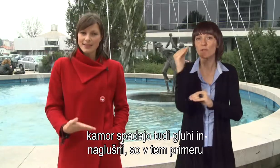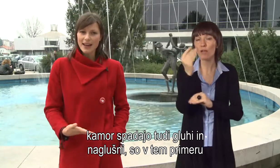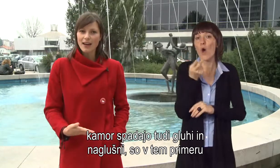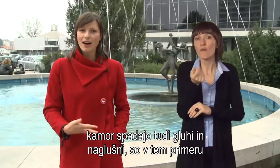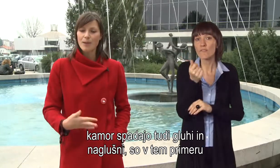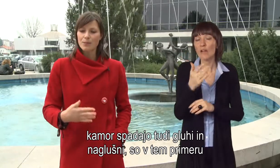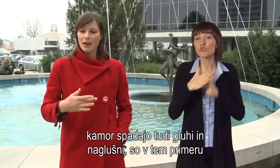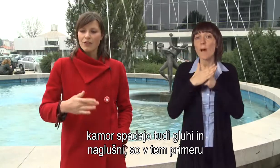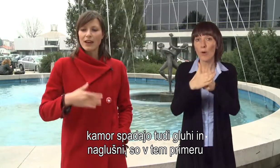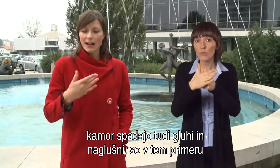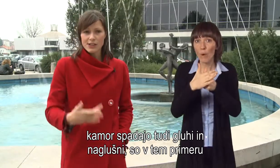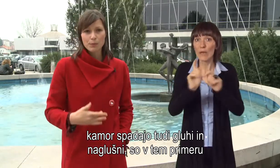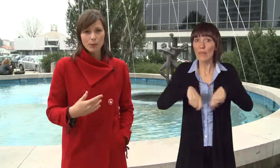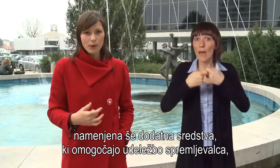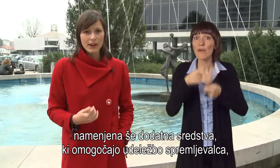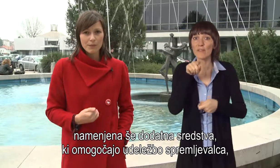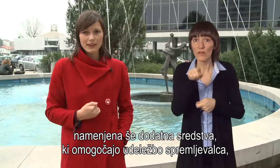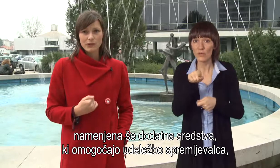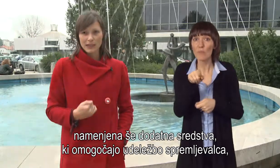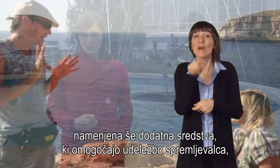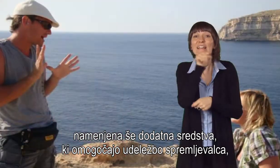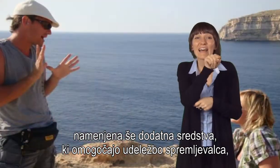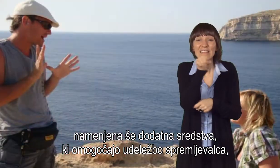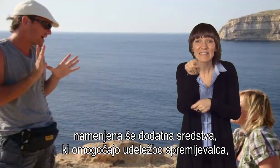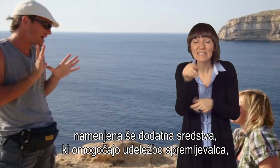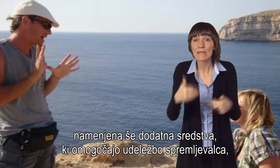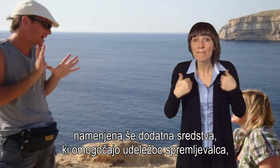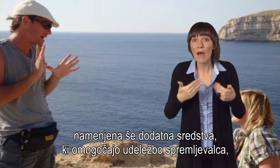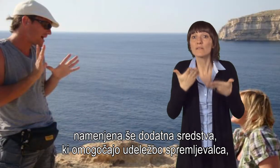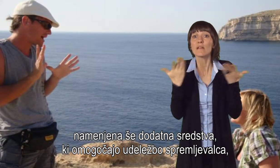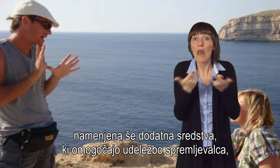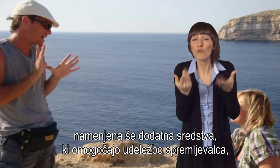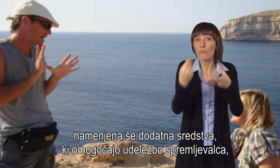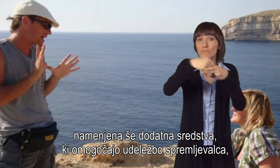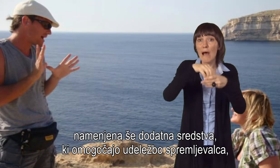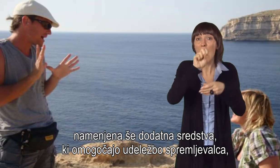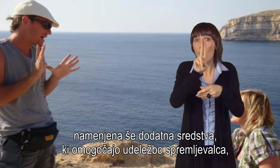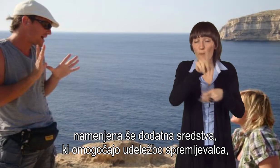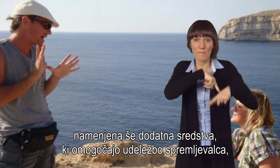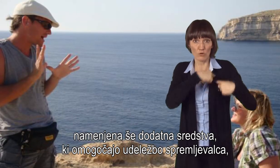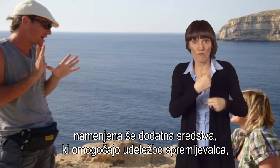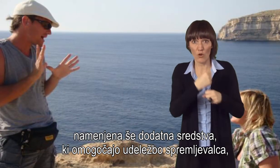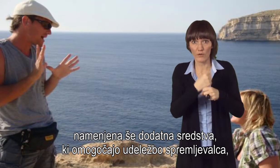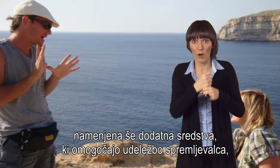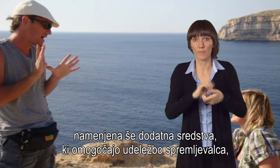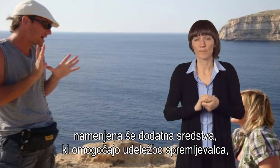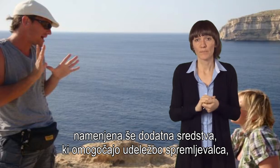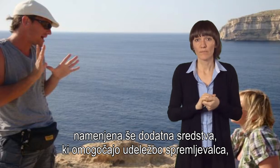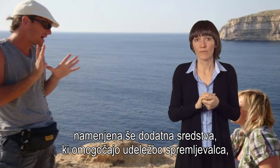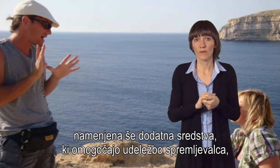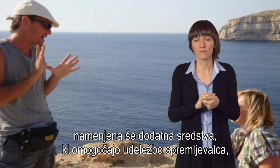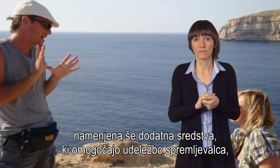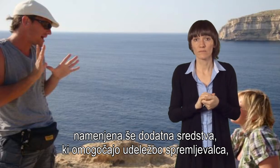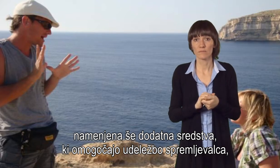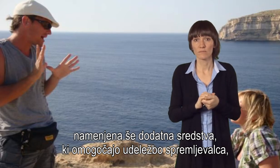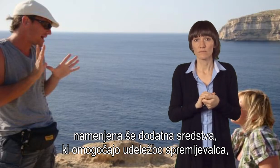dodatne finančne potpore namenjeno temu, da se torej taki mladi lahko odpravijo na IVS. To je recimo